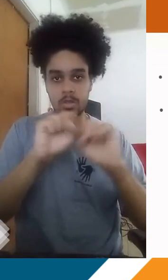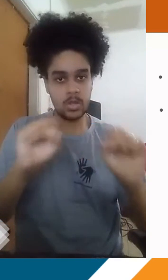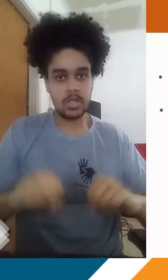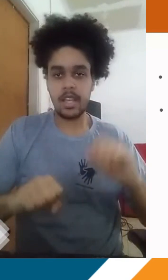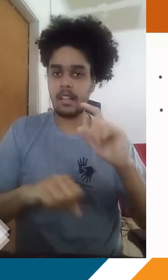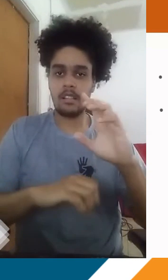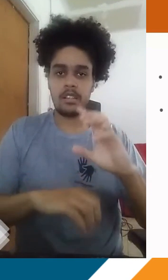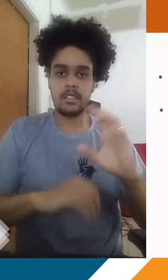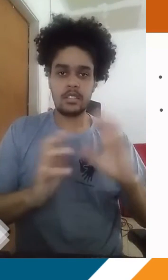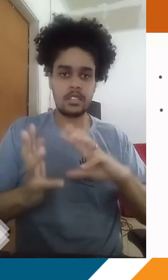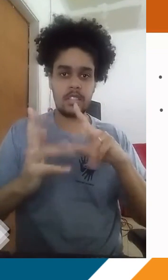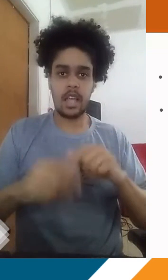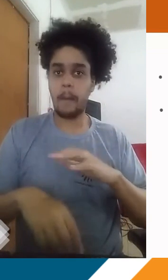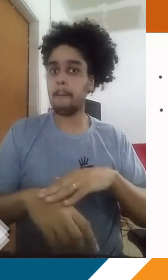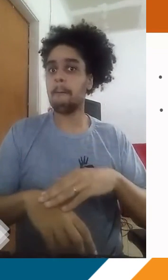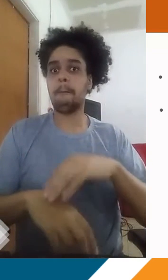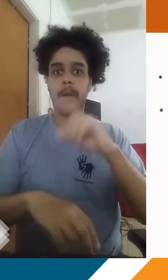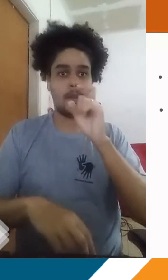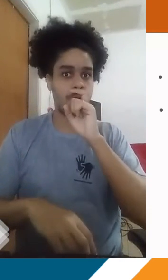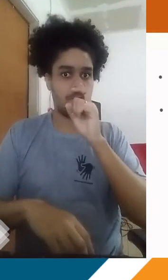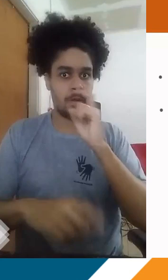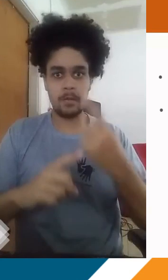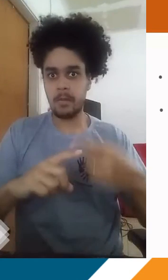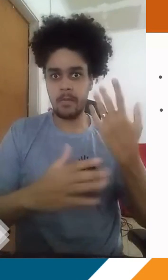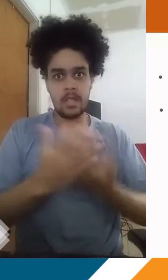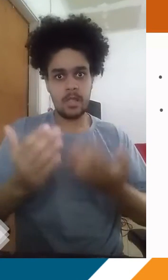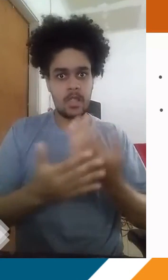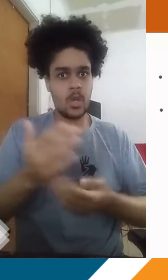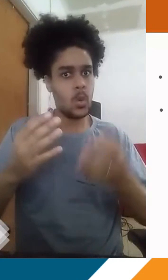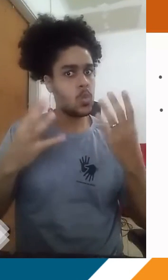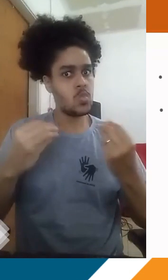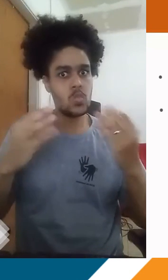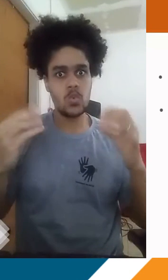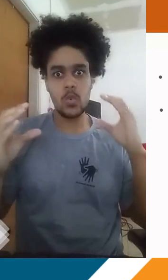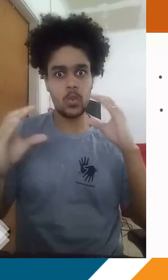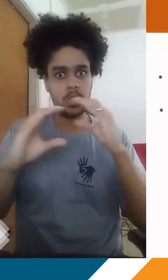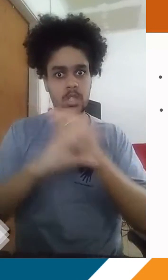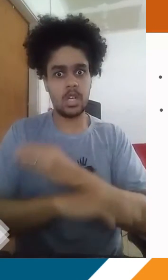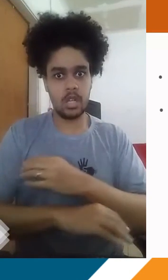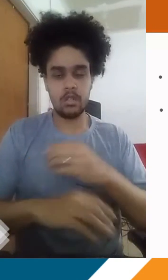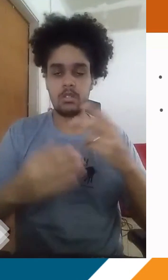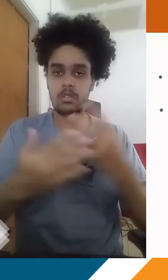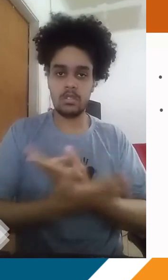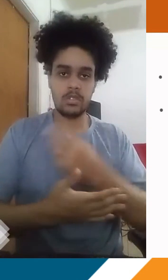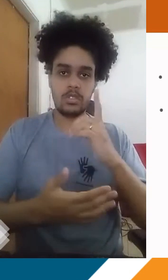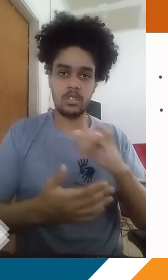mais se esfriou porque perdeu muito calor que ela acumulou no dia anterior.